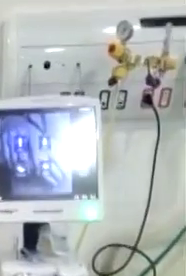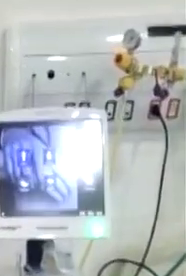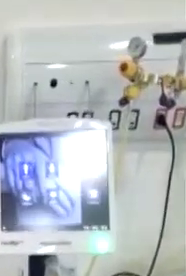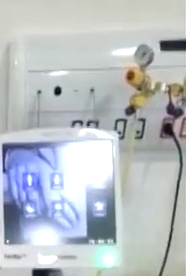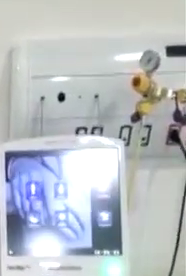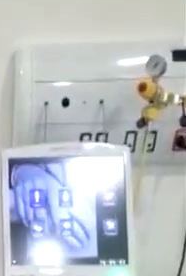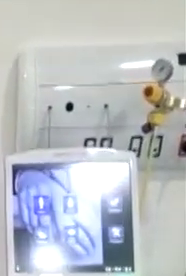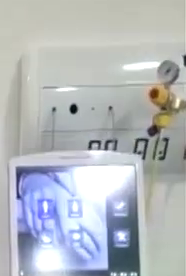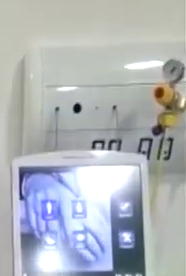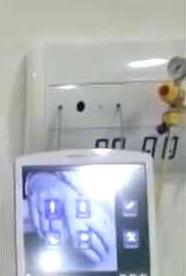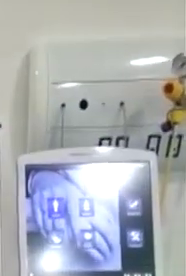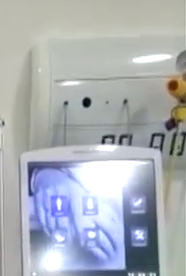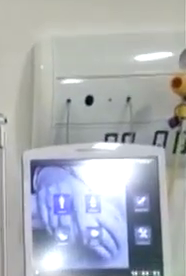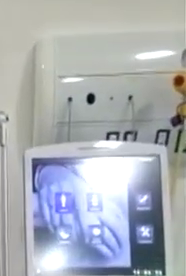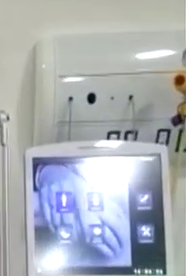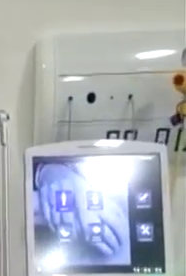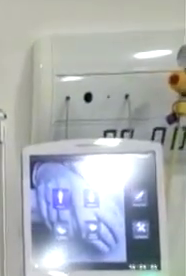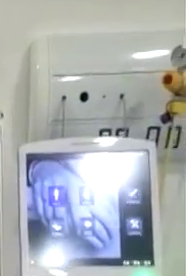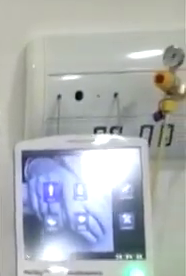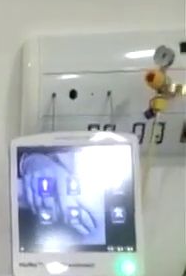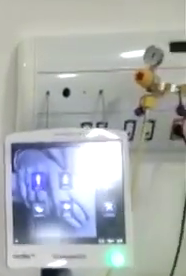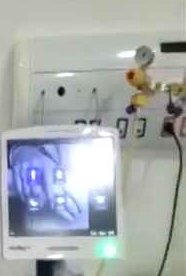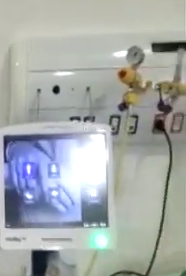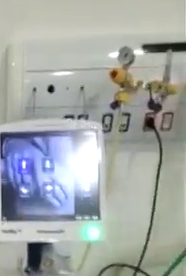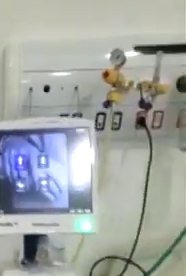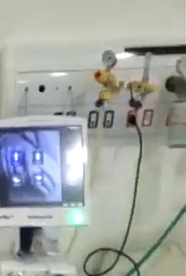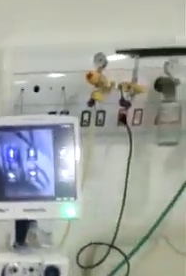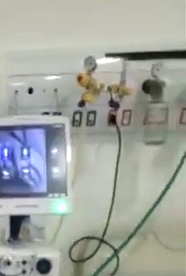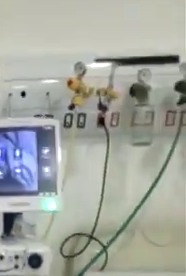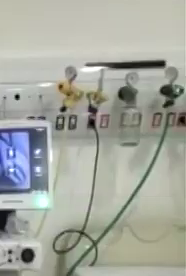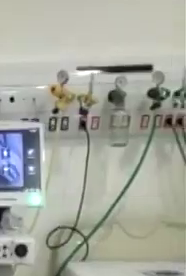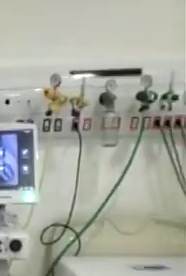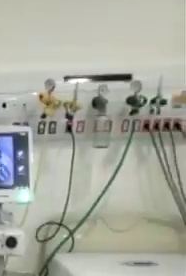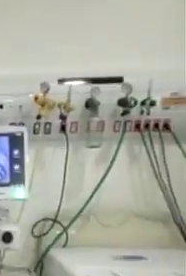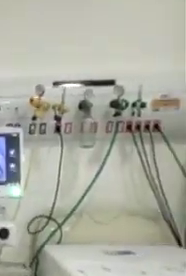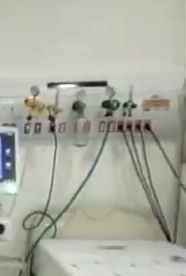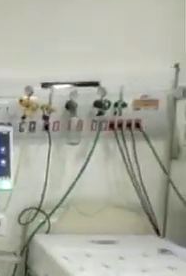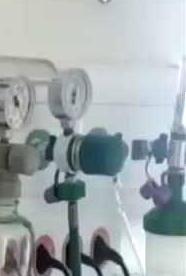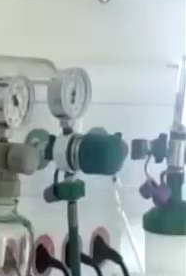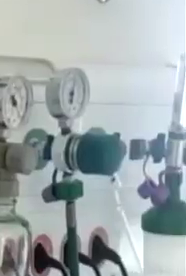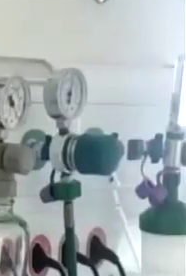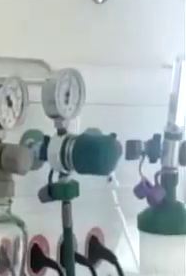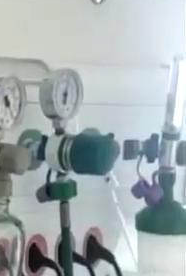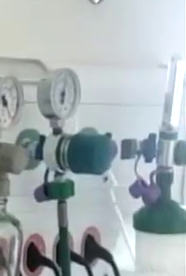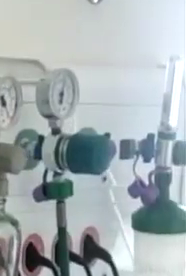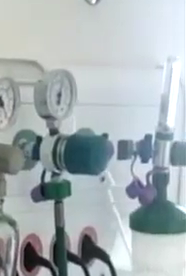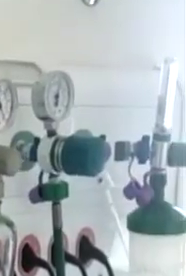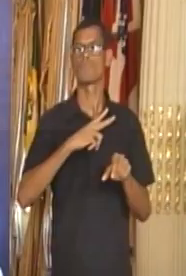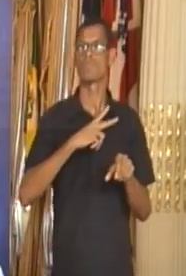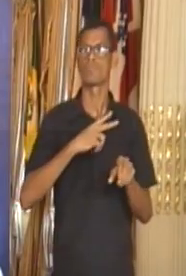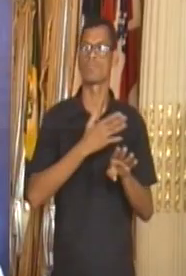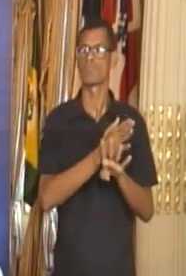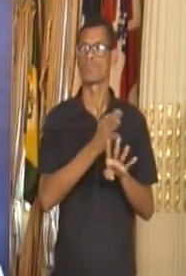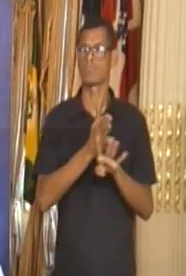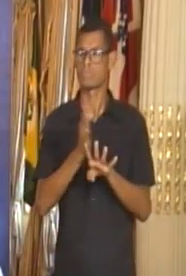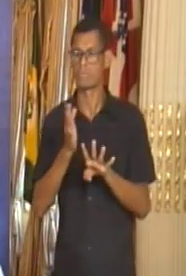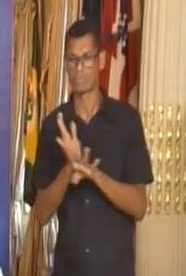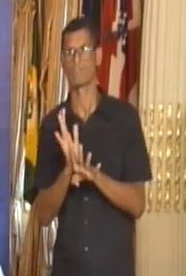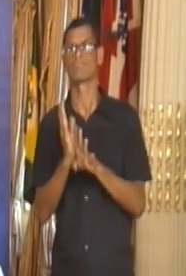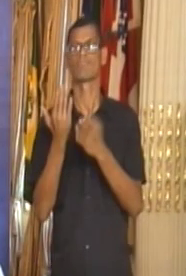necessário A requisição de alguns leitos na rede privada para atendimento